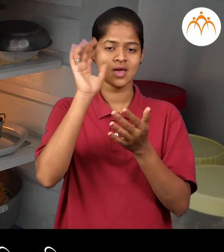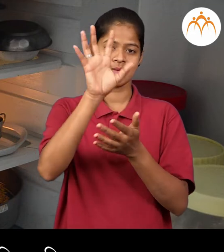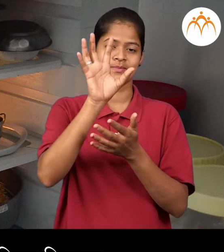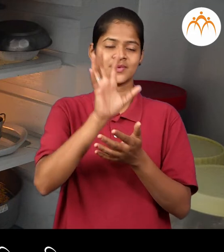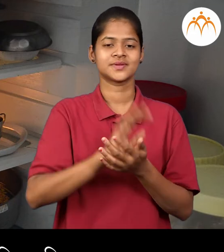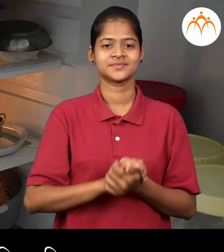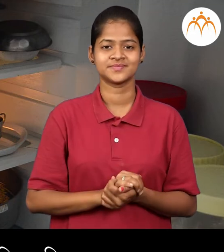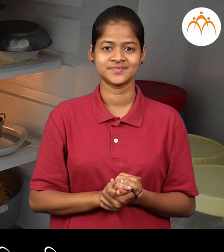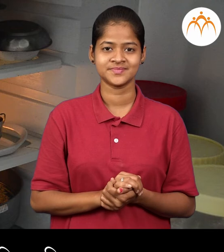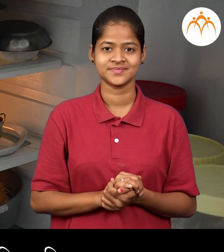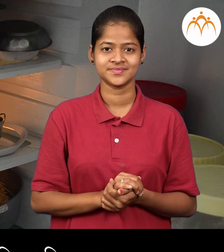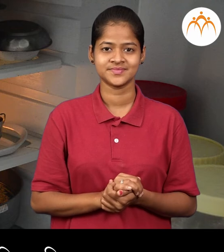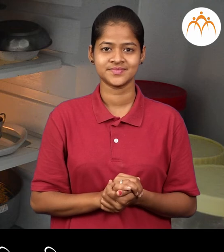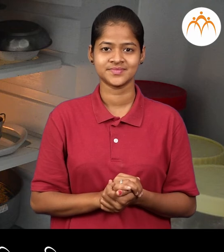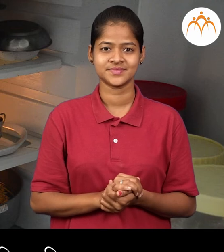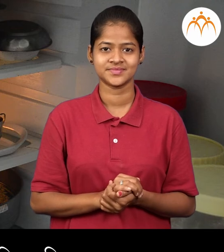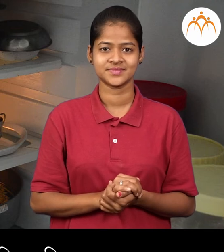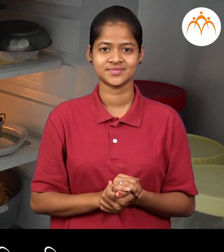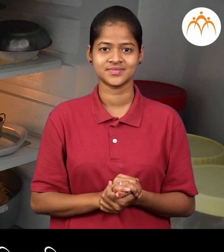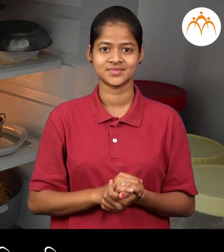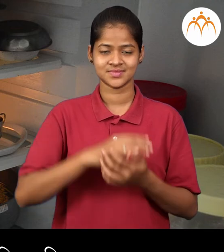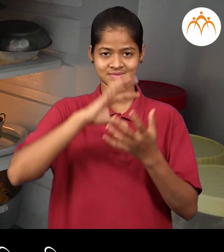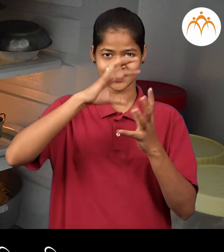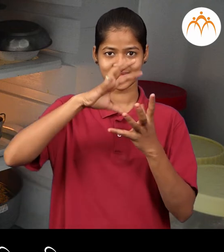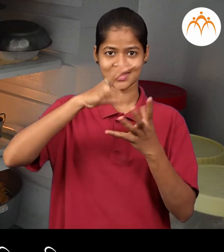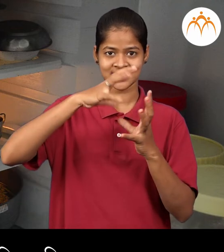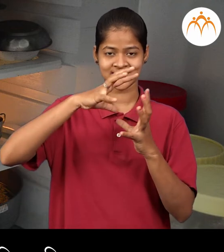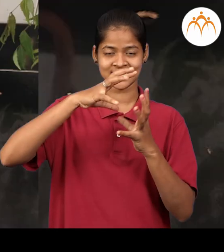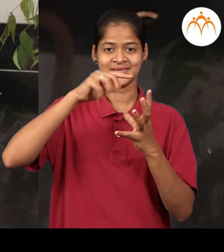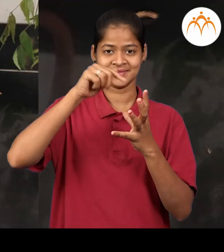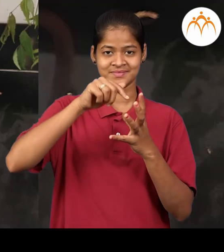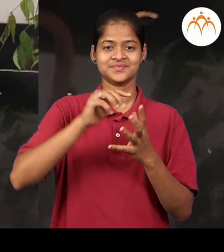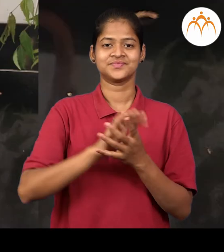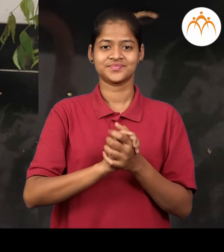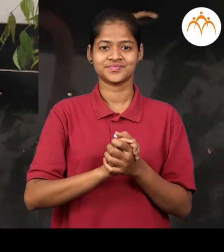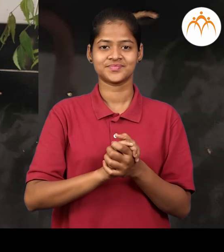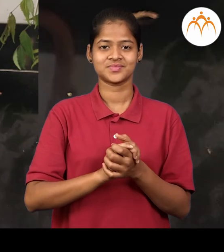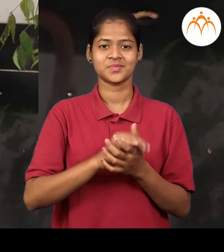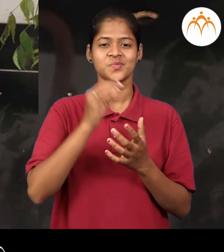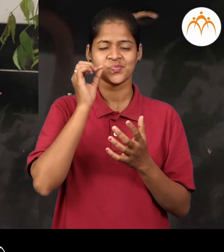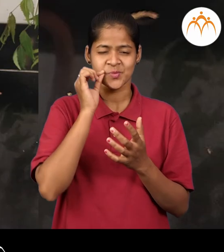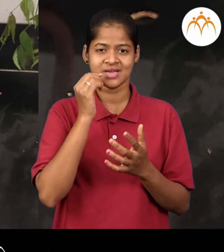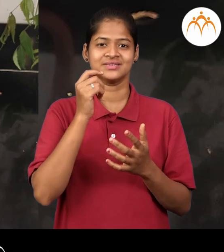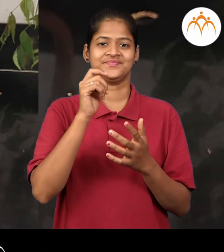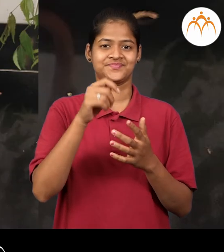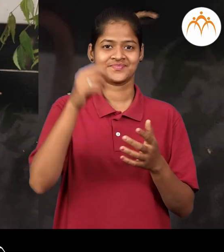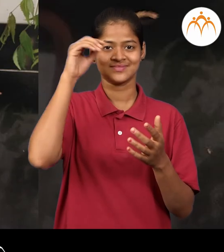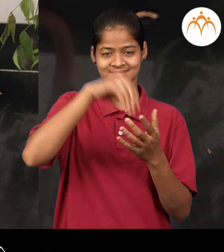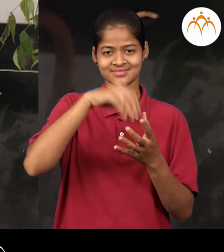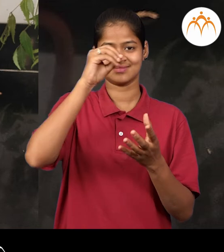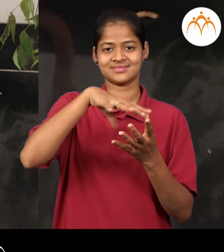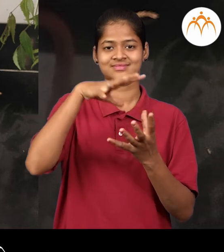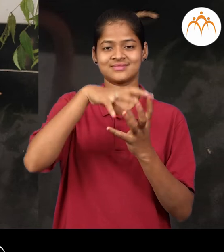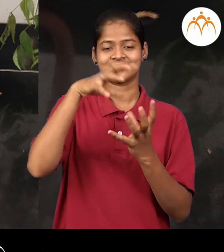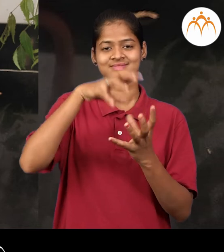दिवस टिकतात बर्नी बर्नीत लोनचे